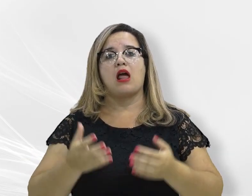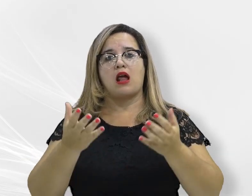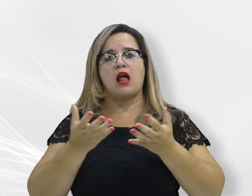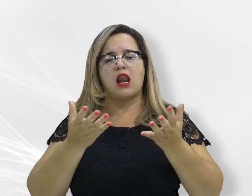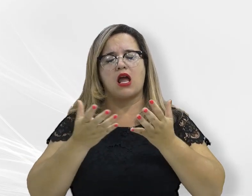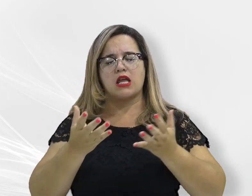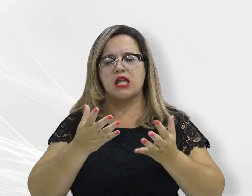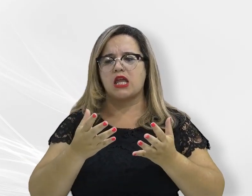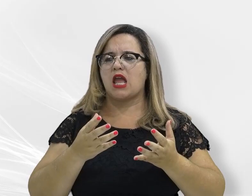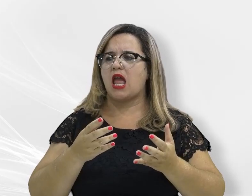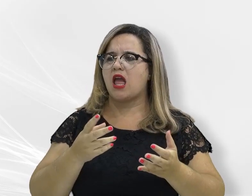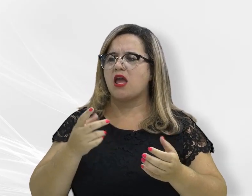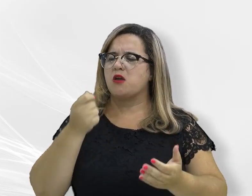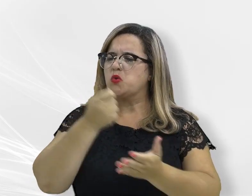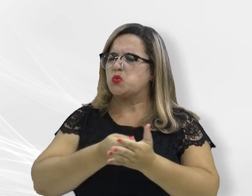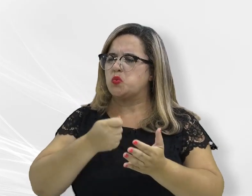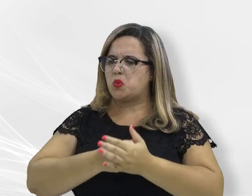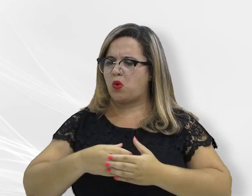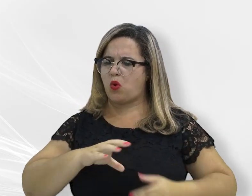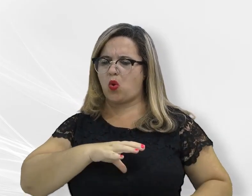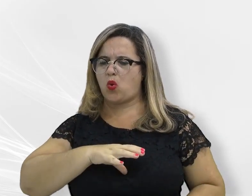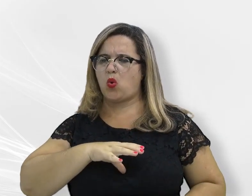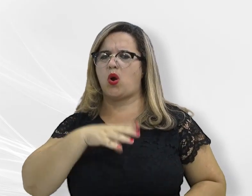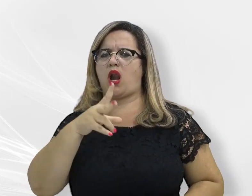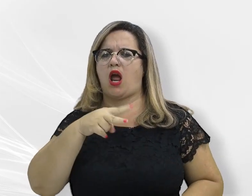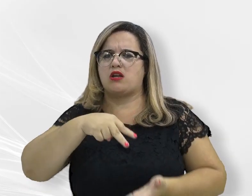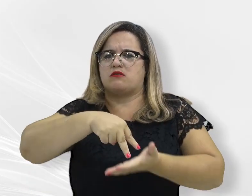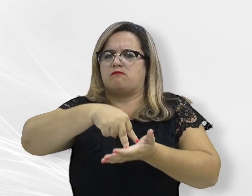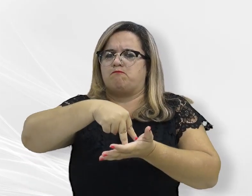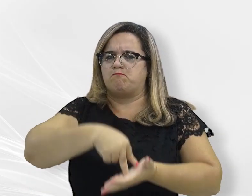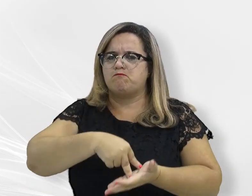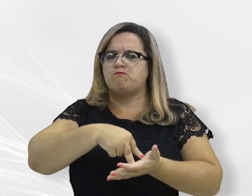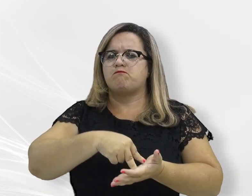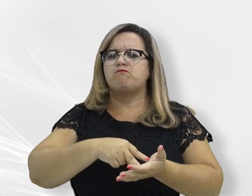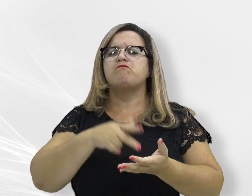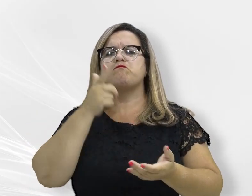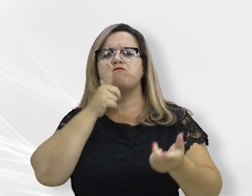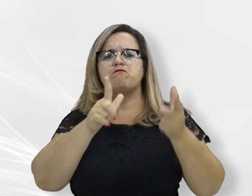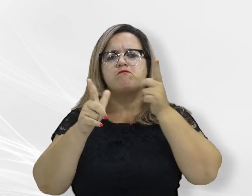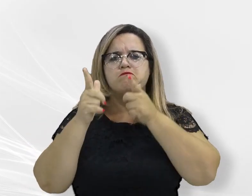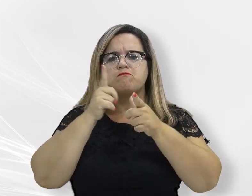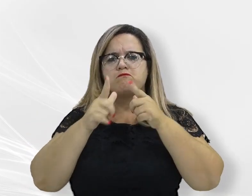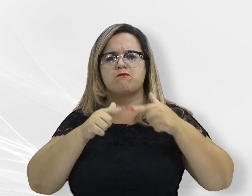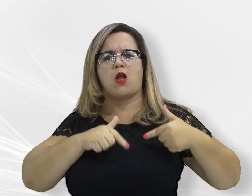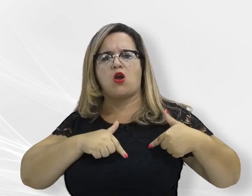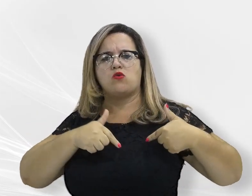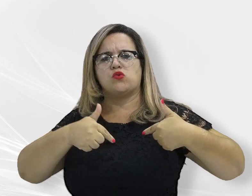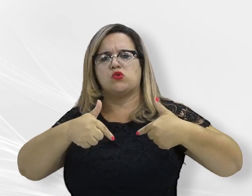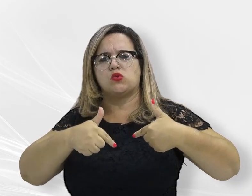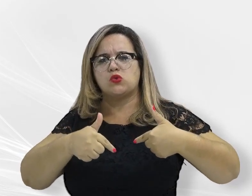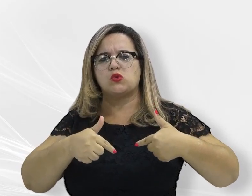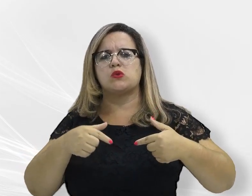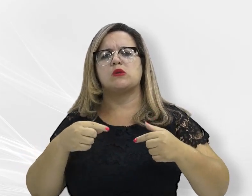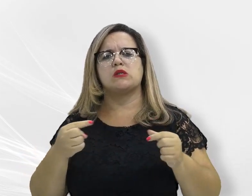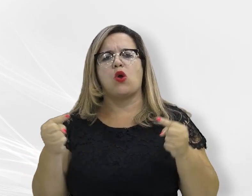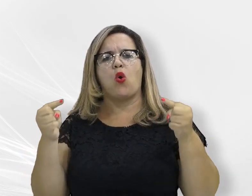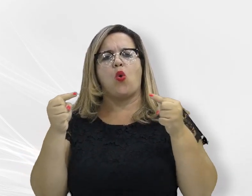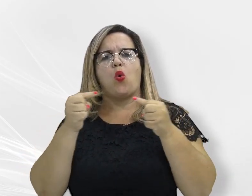honradez, coragem, firmeza, competência e dedicação a essa missão. Enfim, pela grande mulher e